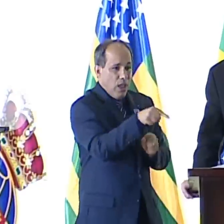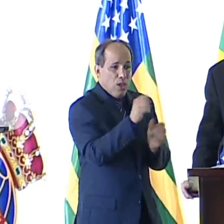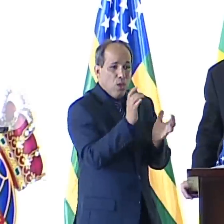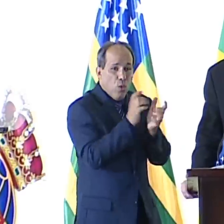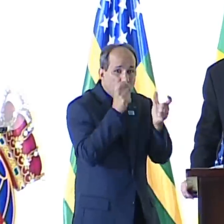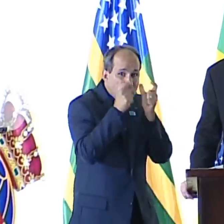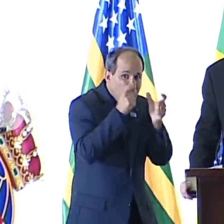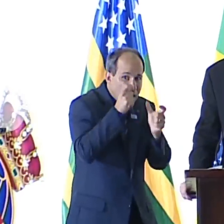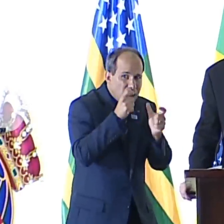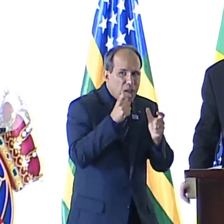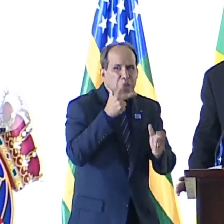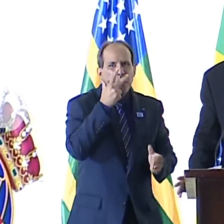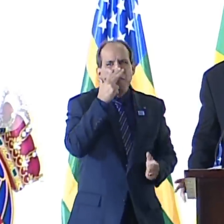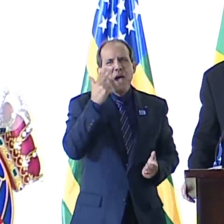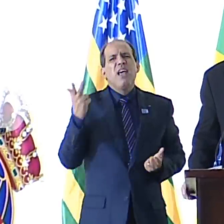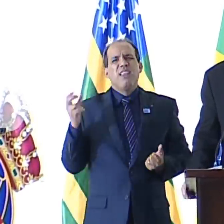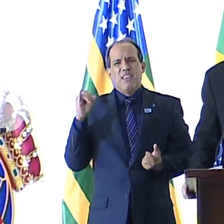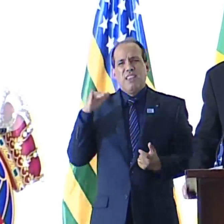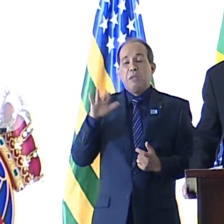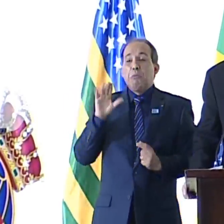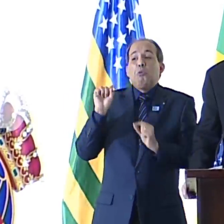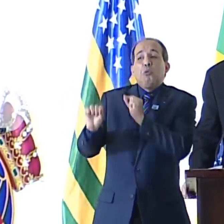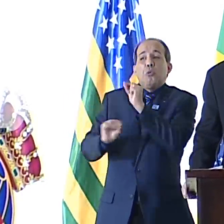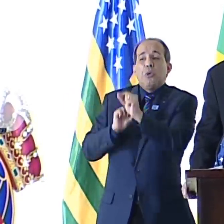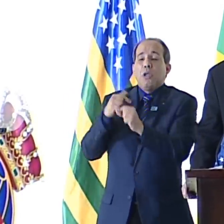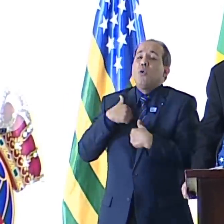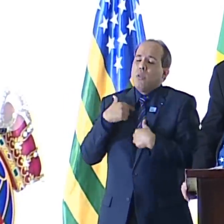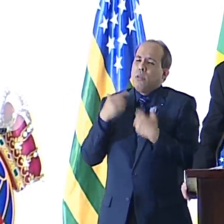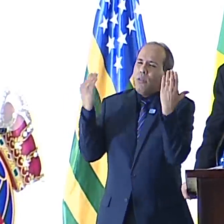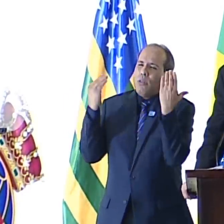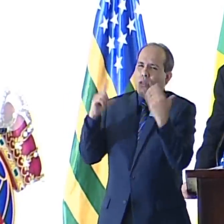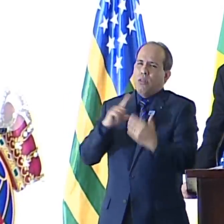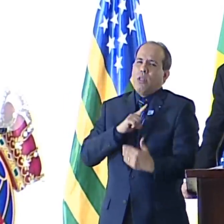Não pode ser, né? Mas eu tenho a vaga suspeita de que é.